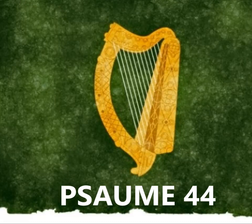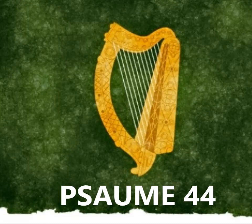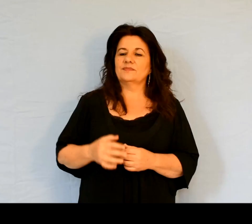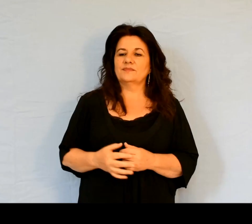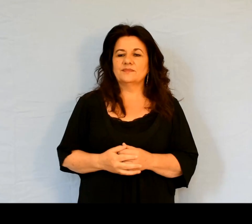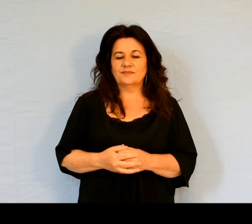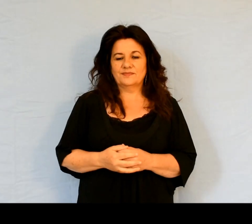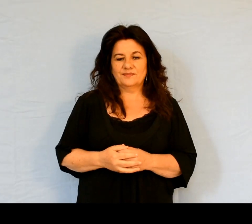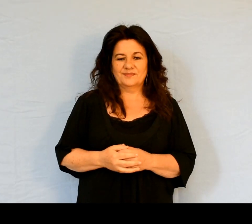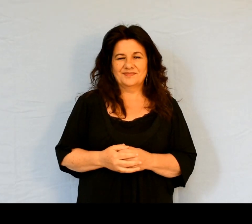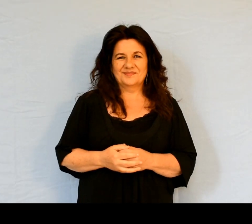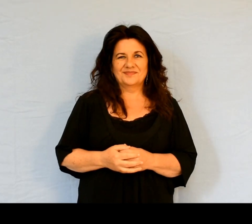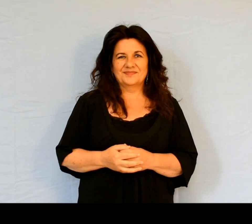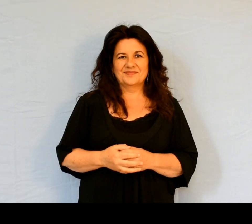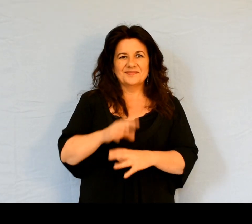Psaume 44